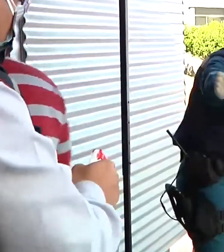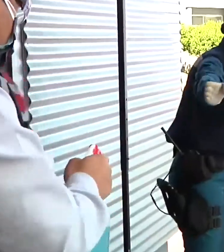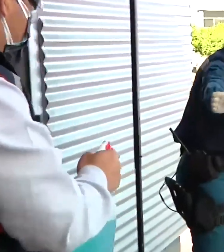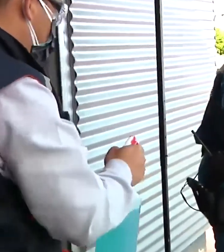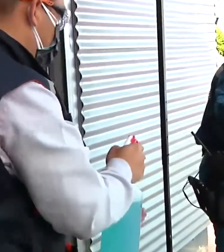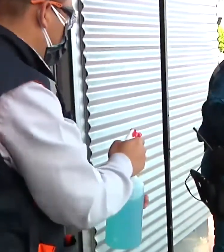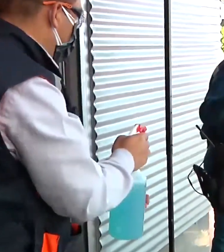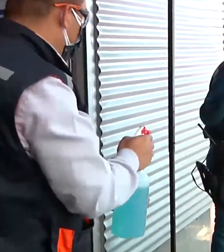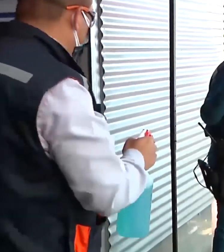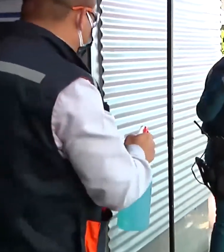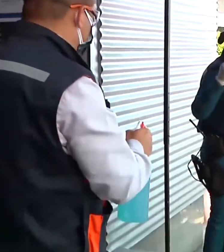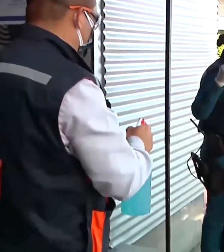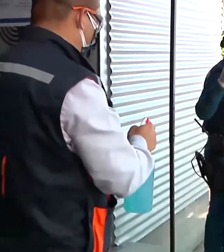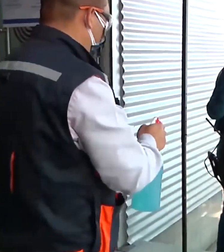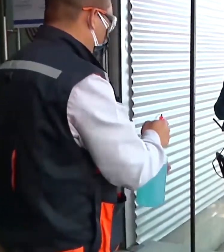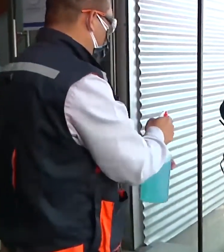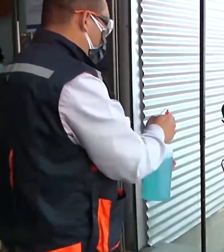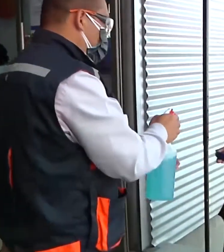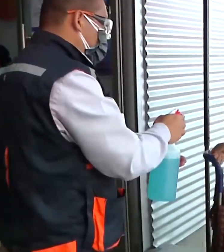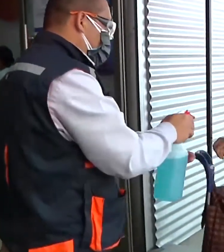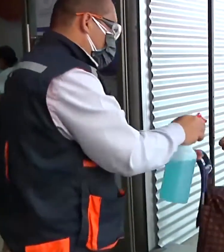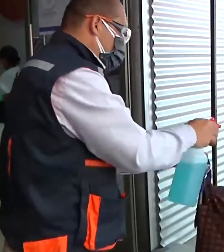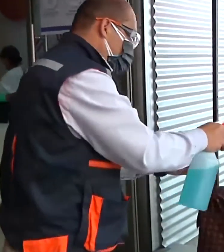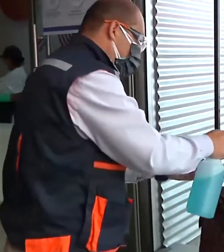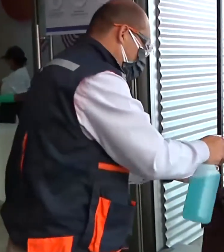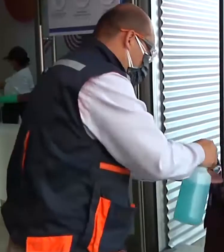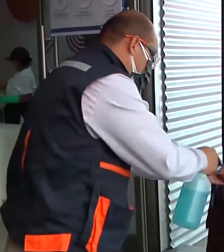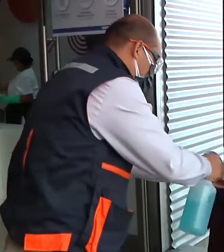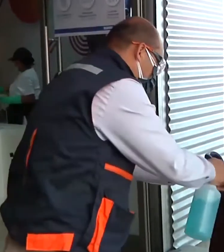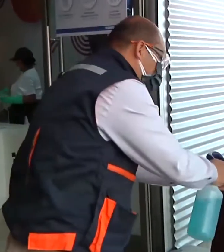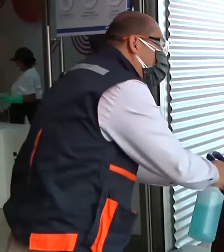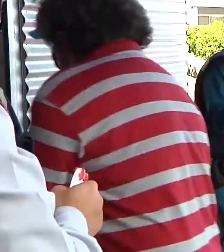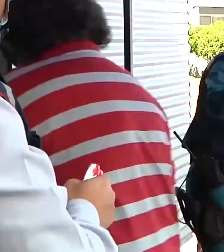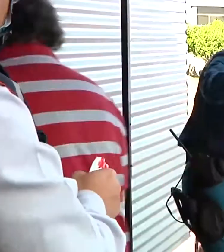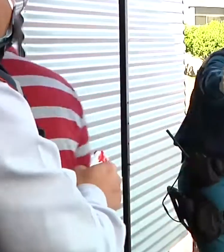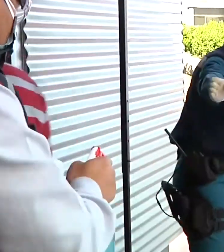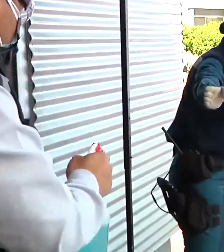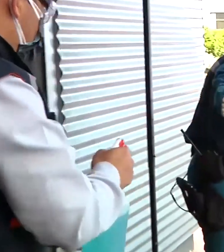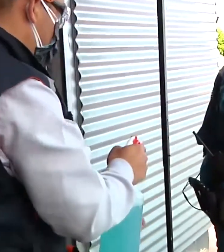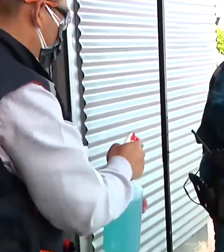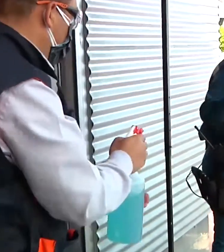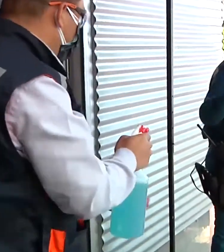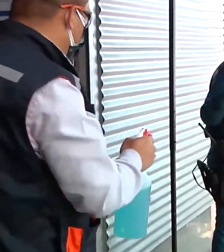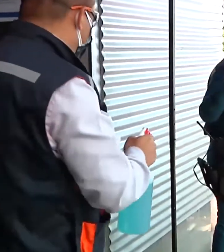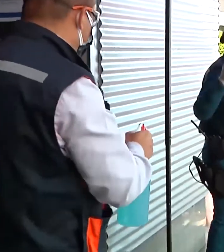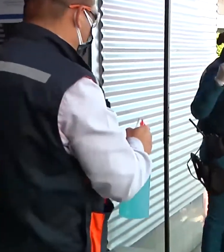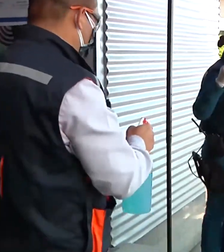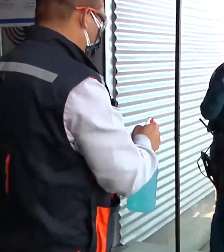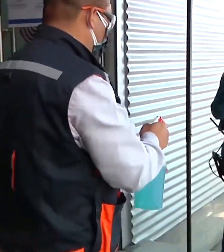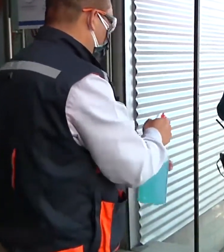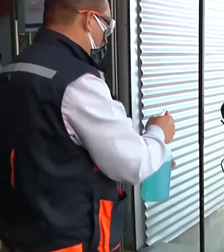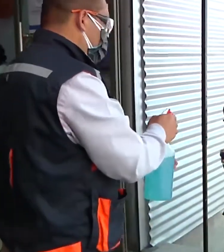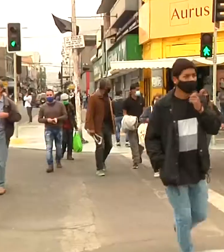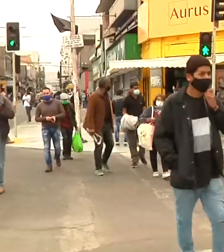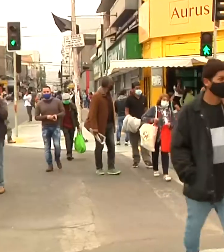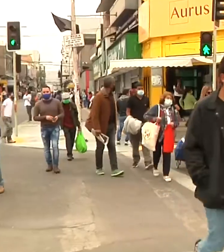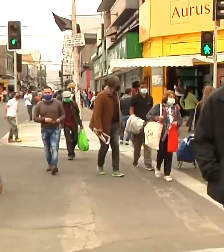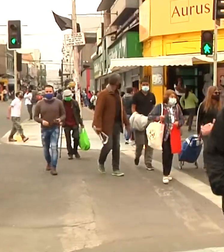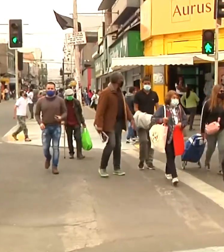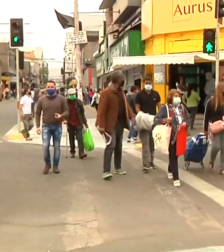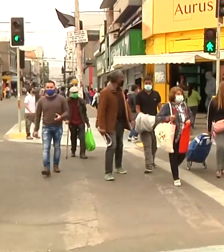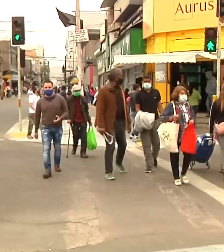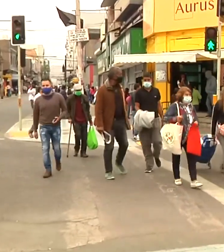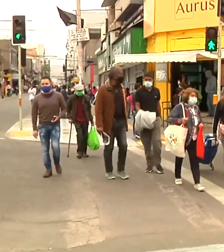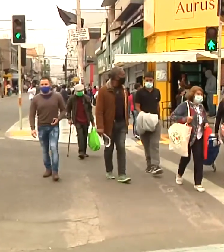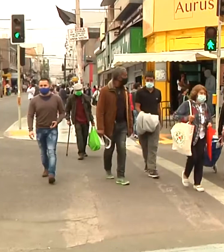Paso y no retroceder con la obligación de un nuevo confinamiento. Recordar que la práctica de actividades al aire libre se